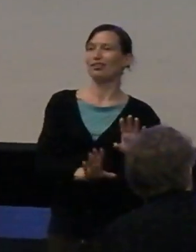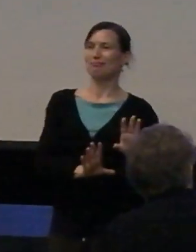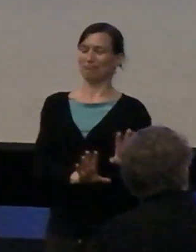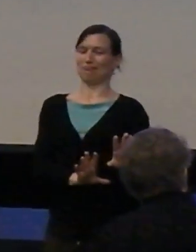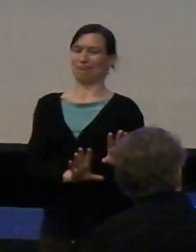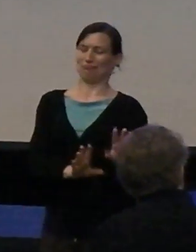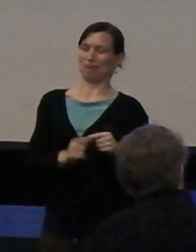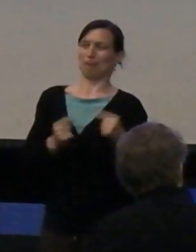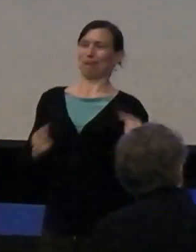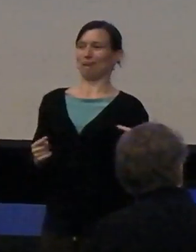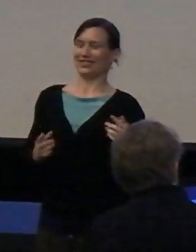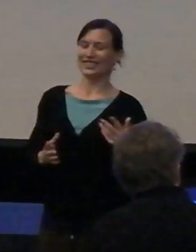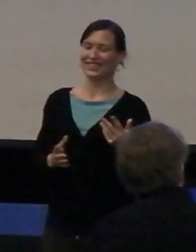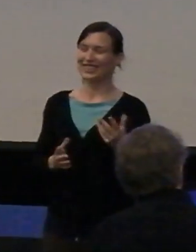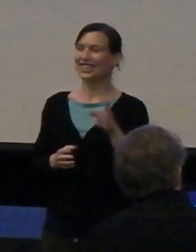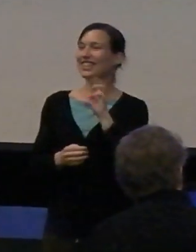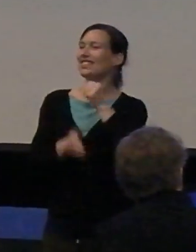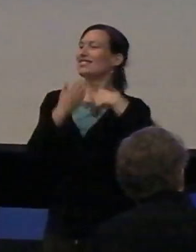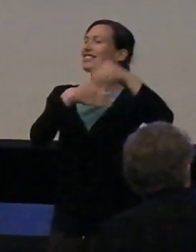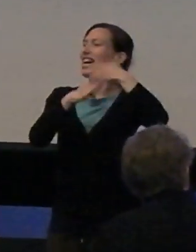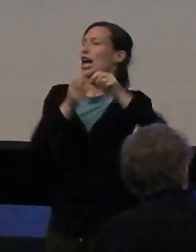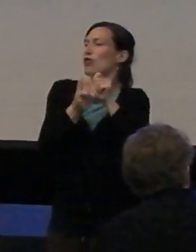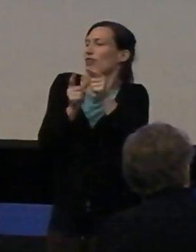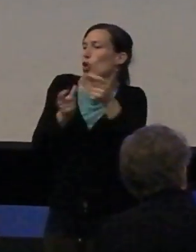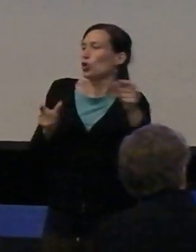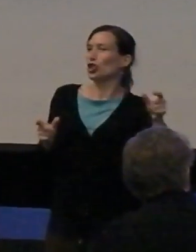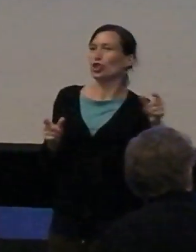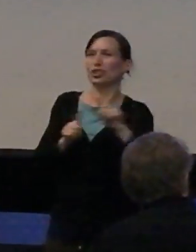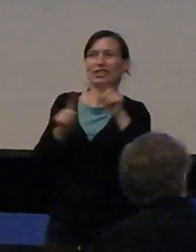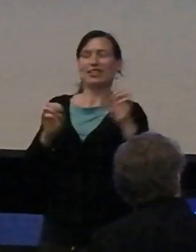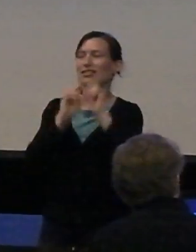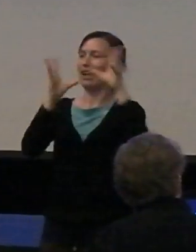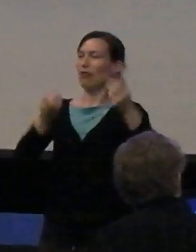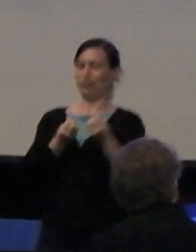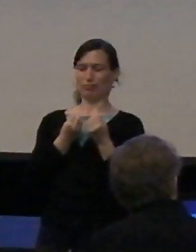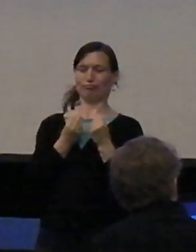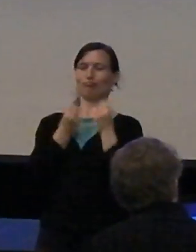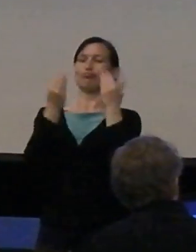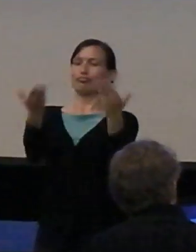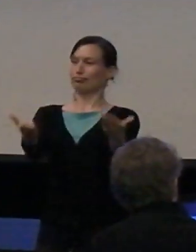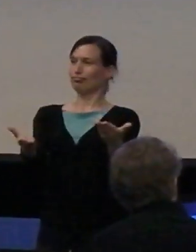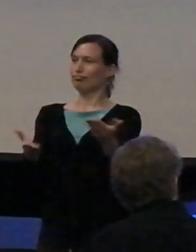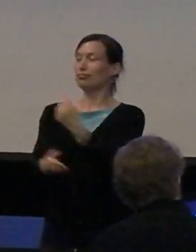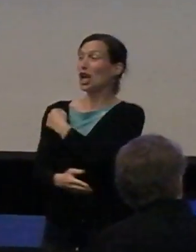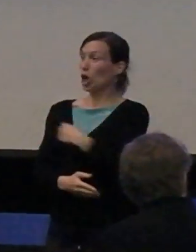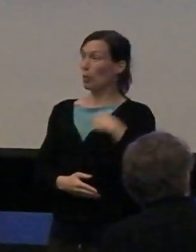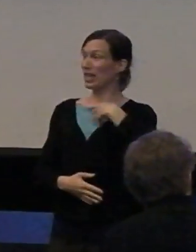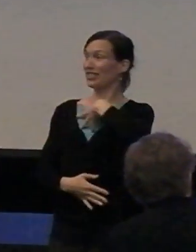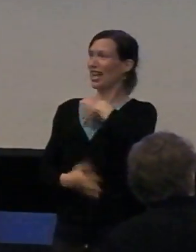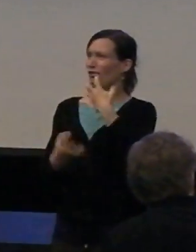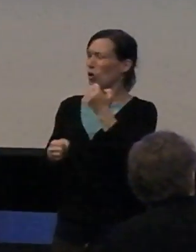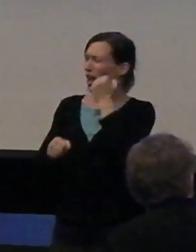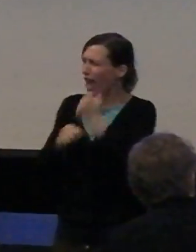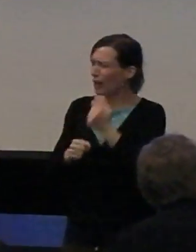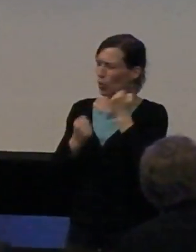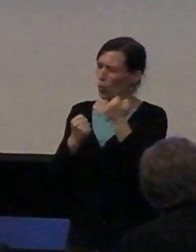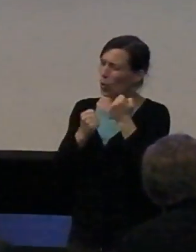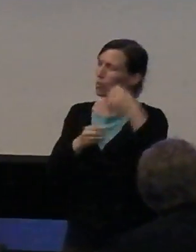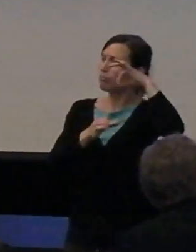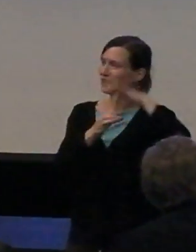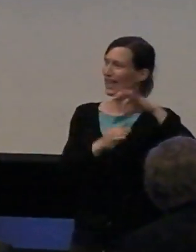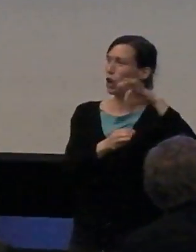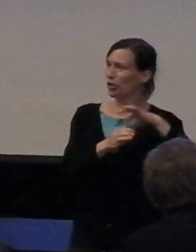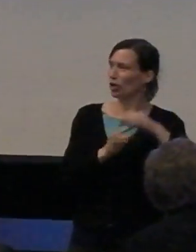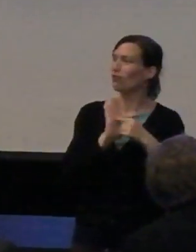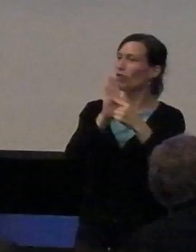En daar komt het erg goed, niet echt goed uit naar voren. De gemeente Den Haag is bezuinigd hevig de komende jaren. Niet alleen in cultuur, maar vooral